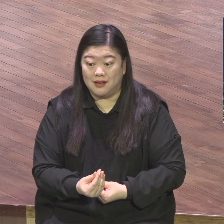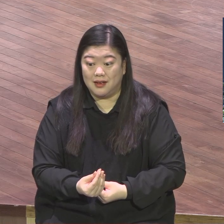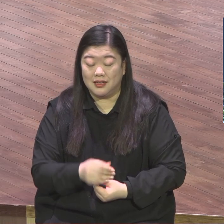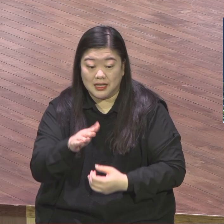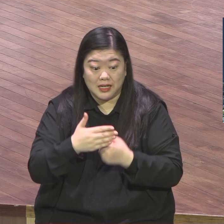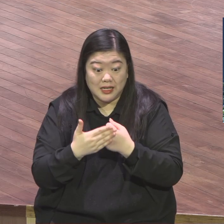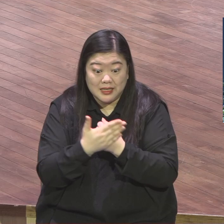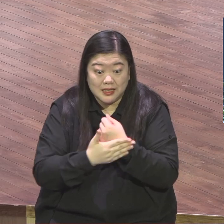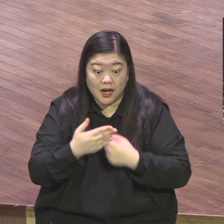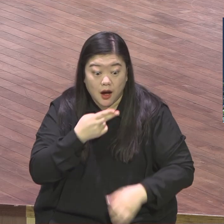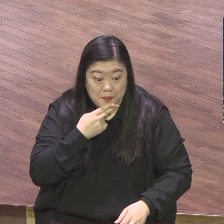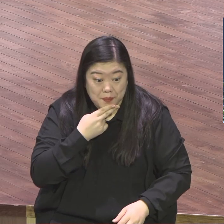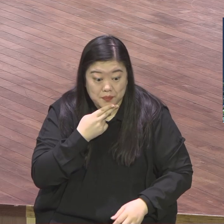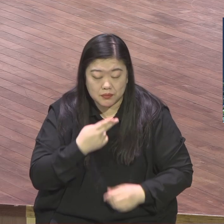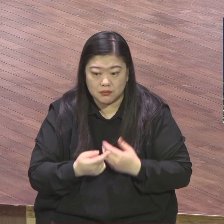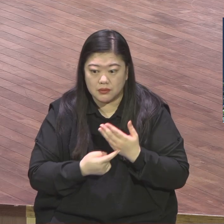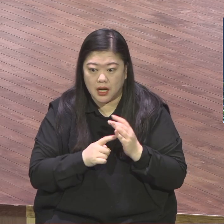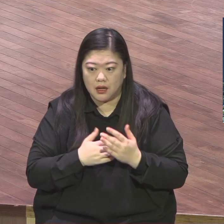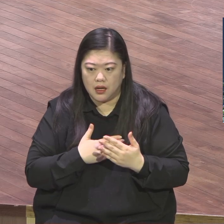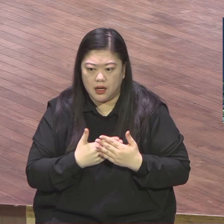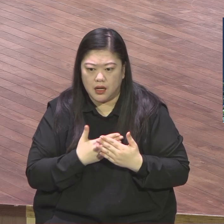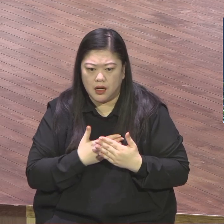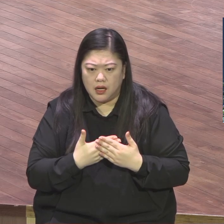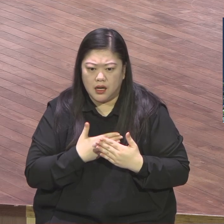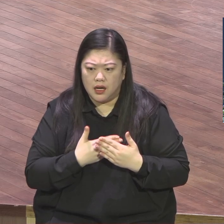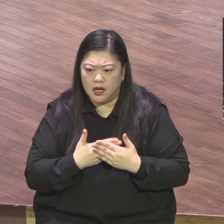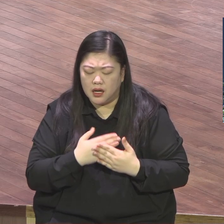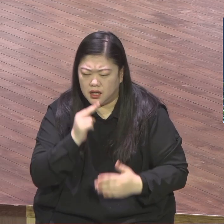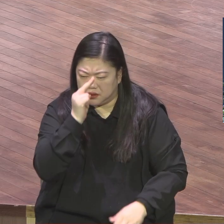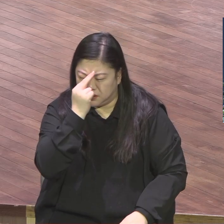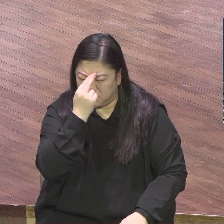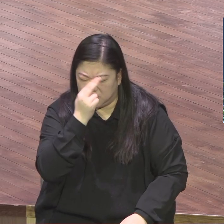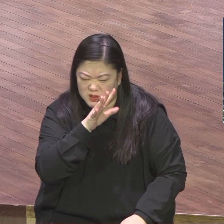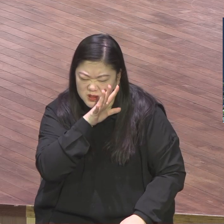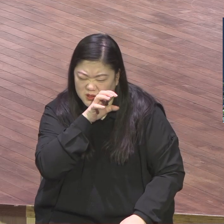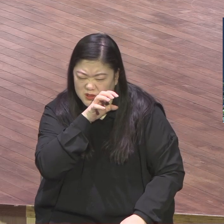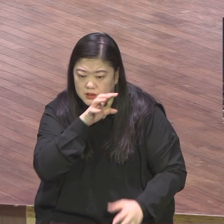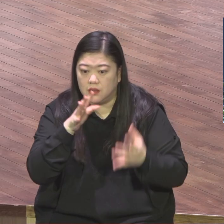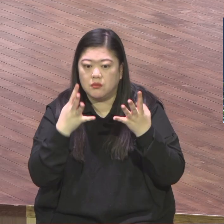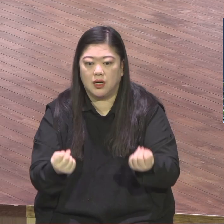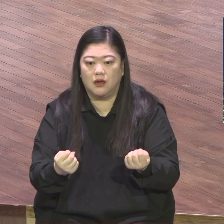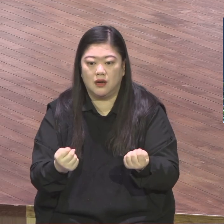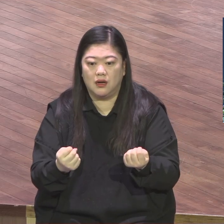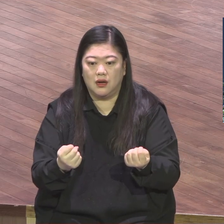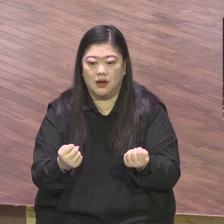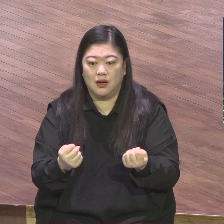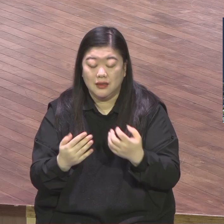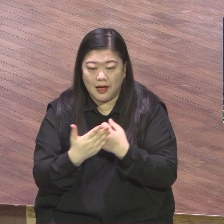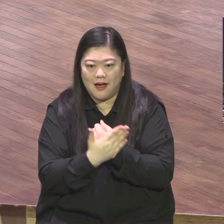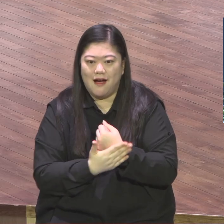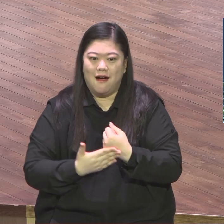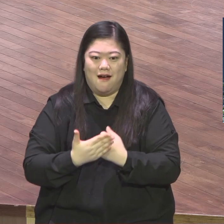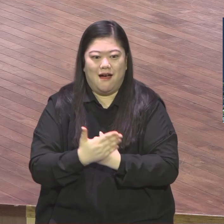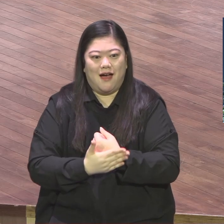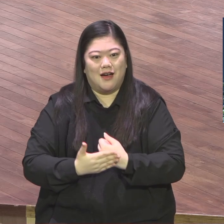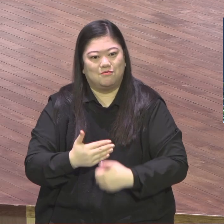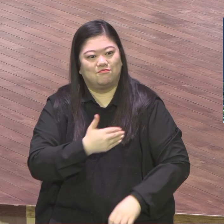불안합니다. 불평, 원망이 많습니다. 은혜 못 받은 증거입니다. 은혜 받은 사람의 덕징이 평강이에요. 평강은